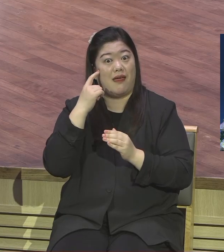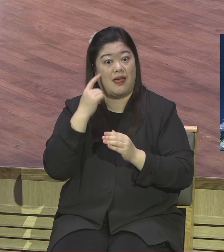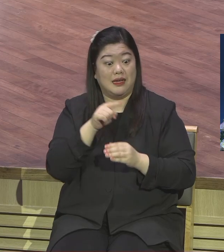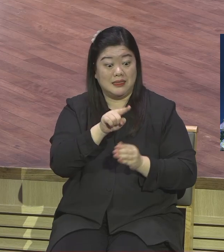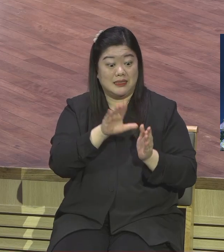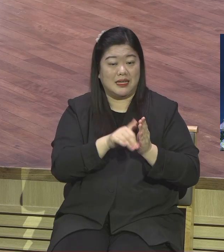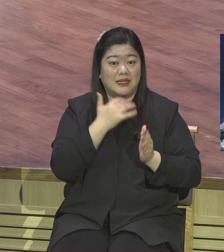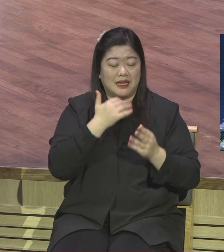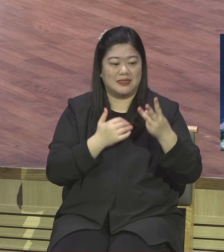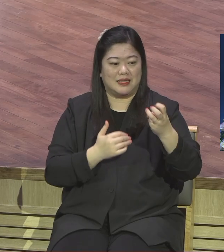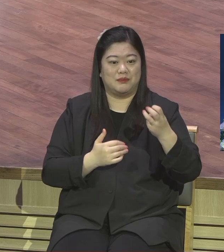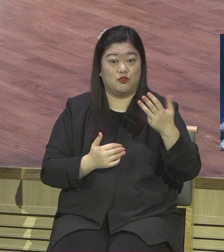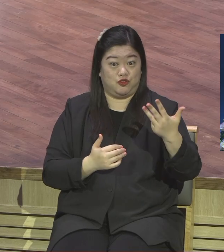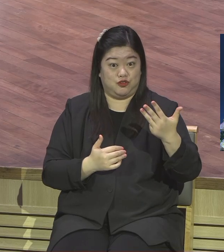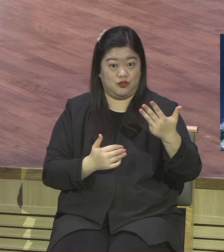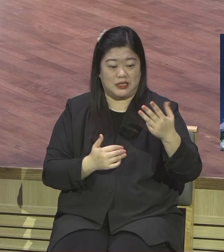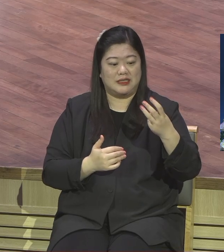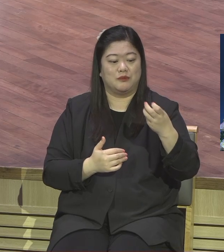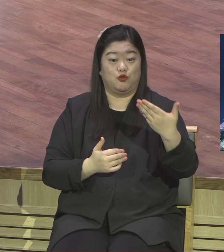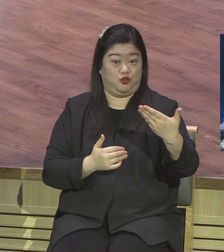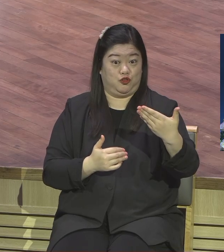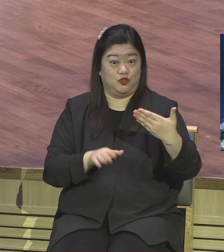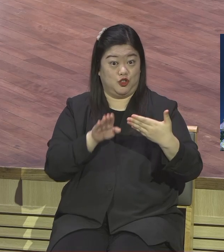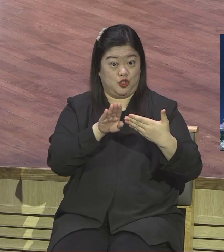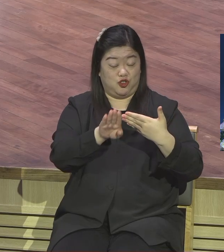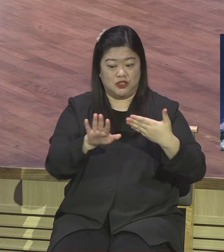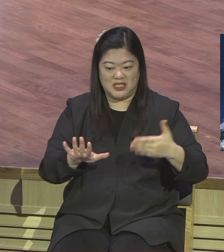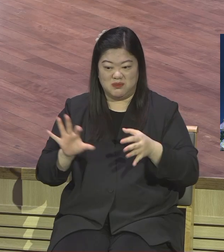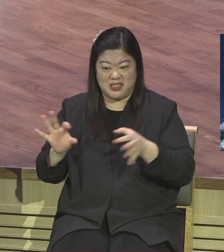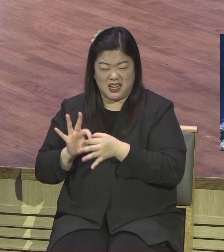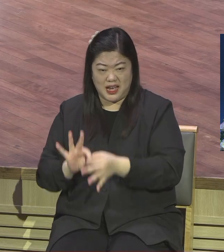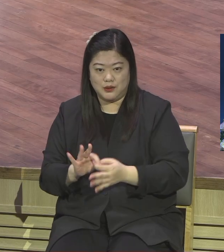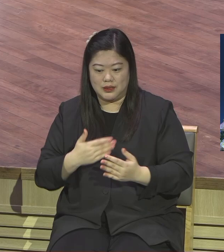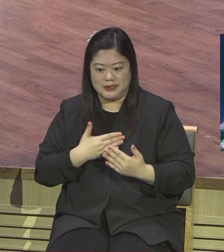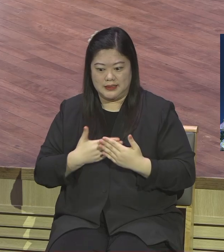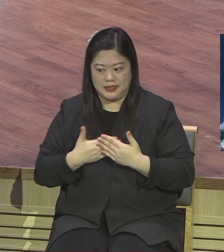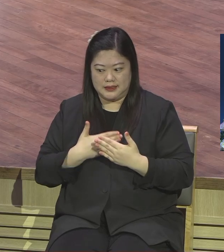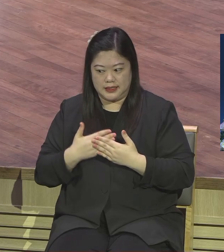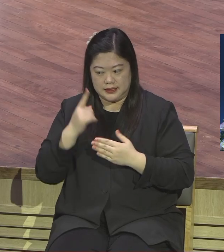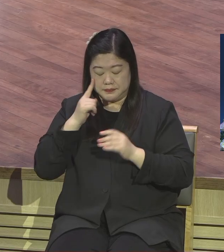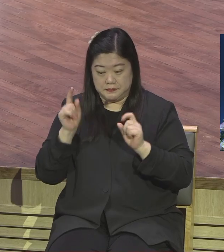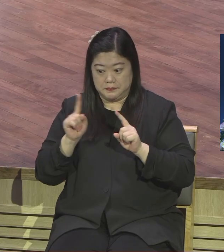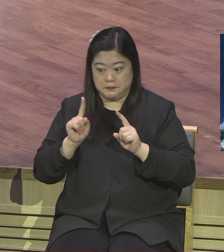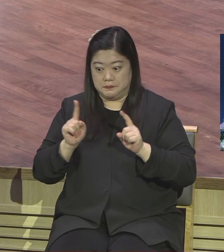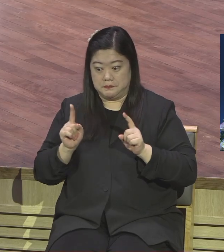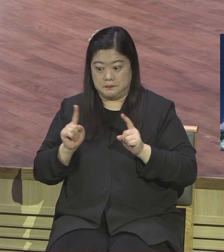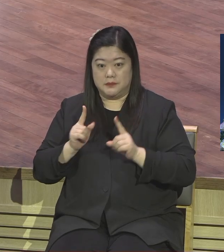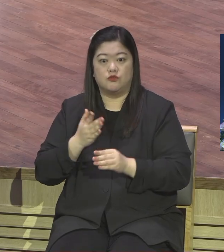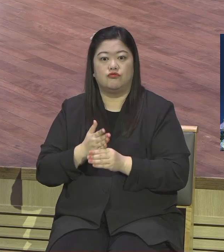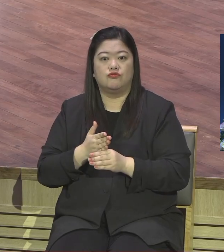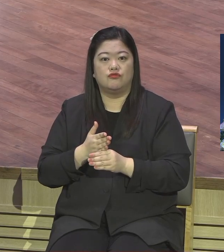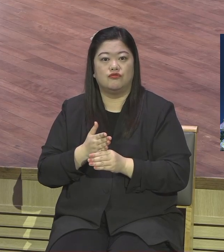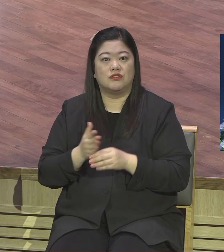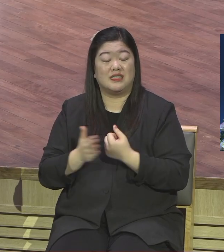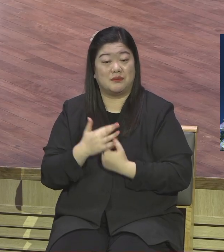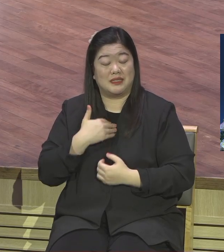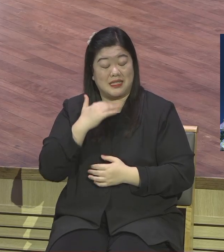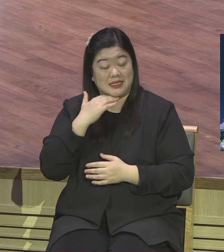나사 풀려서 긴장 풀덕이 없어요 뭘 해도 성령이 그렇게 인도하시더라고요 제가 무슨 잘나서 제가